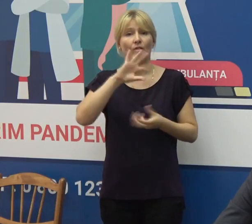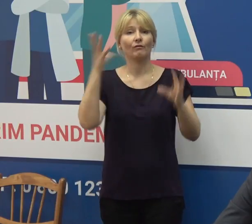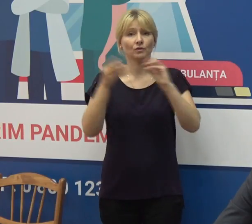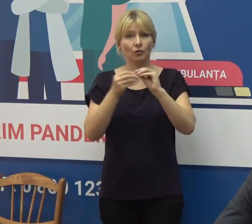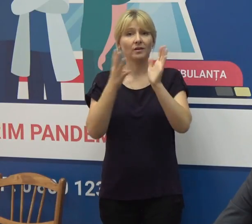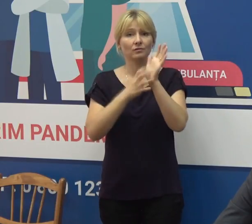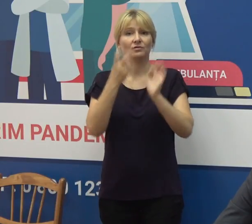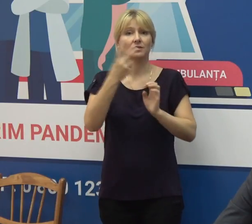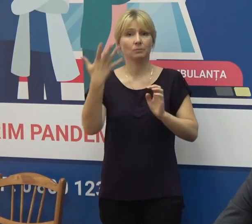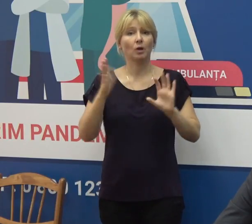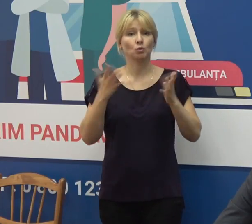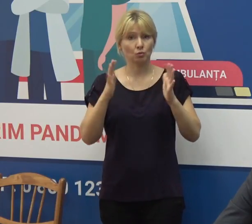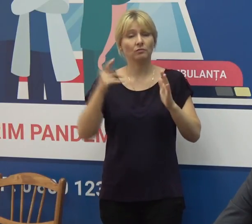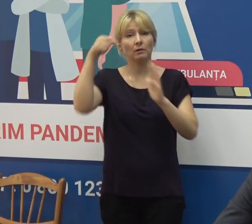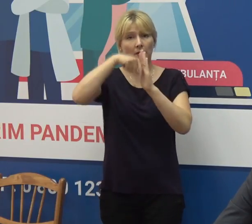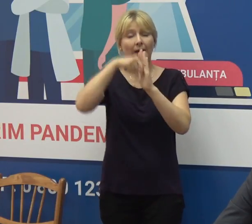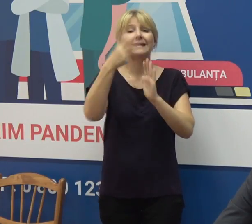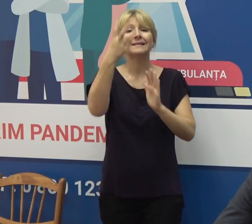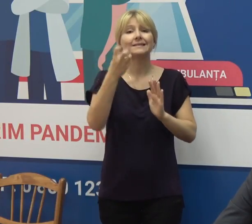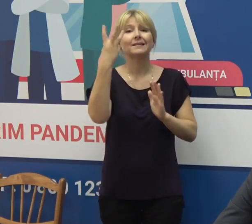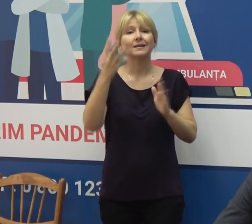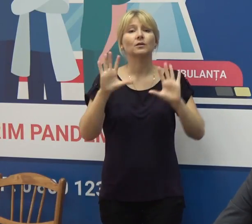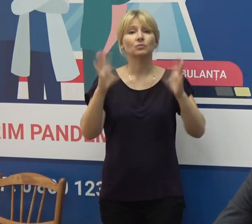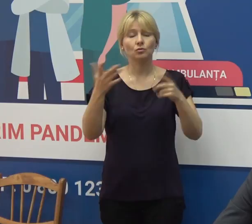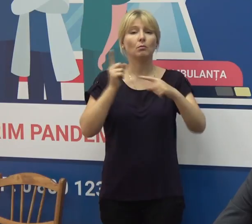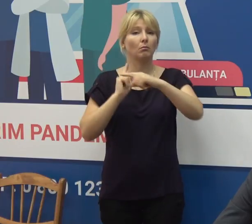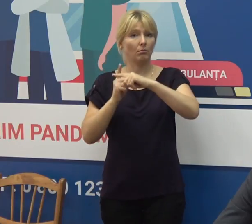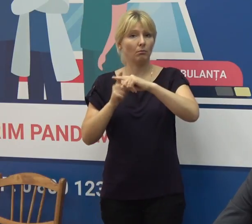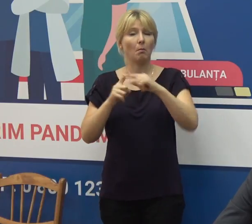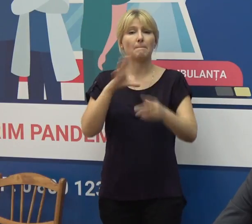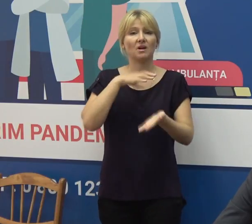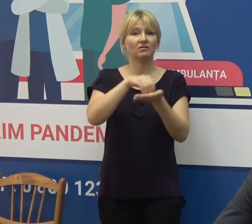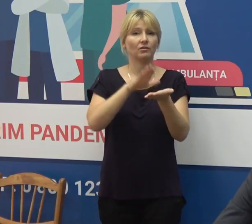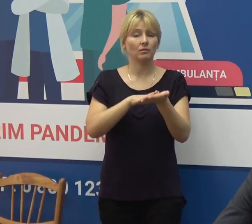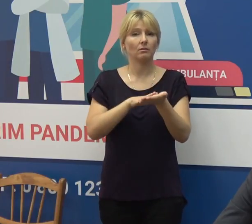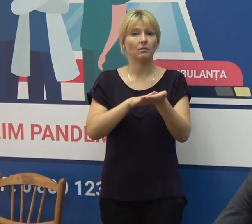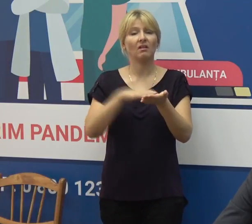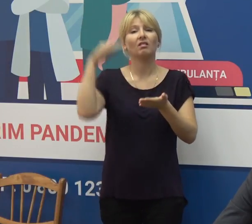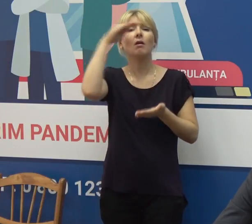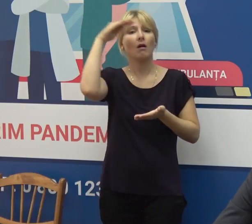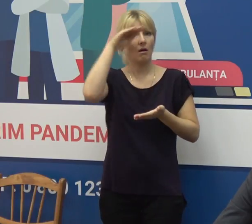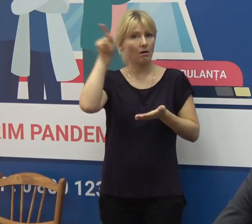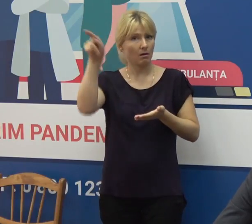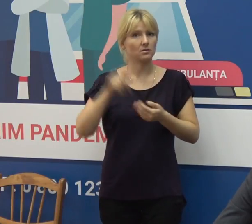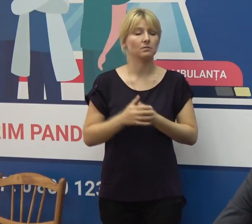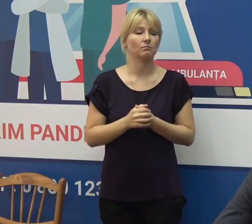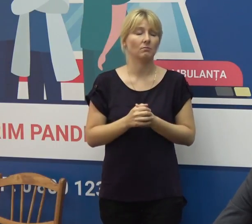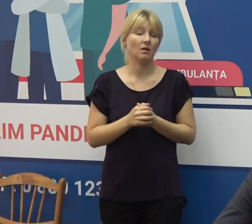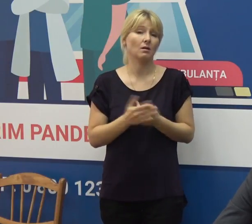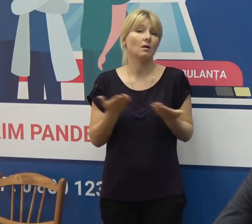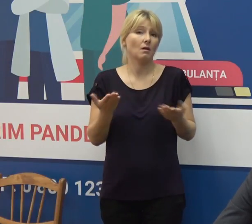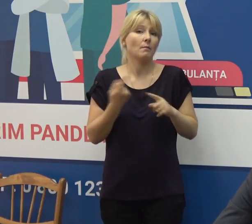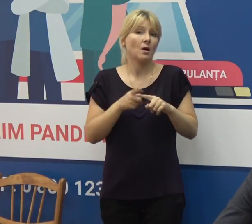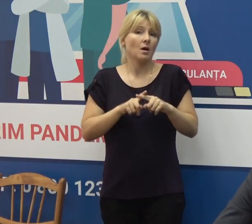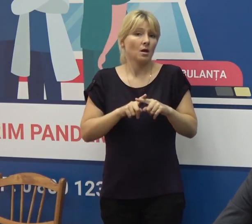925, 303 cazuri confirmate au fost înregistrate în răioanele din stângă Nistrului. Practic,